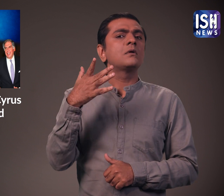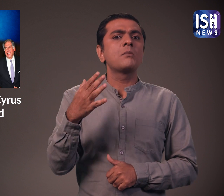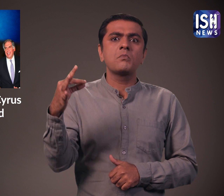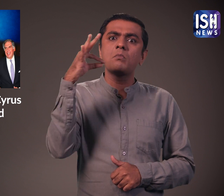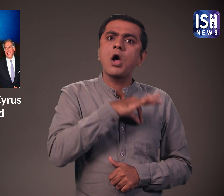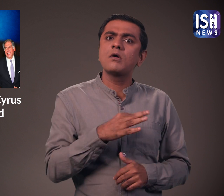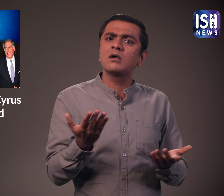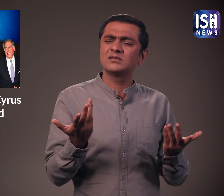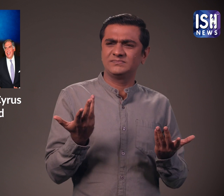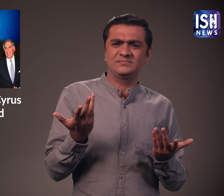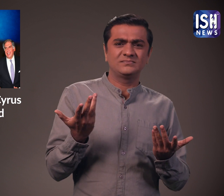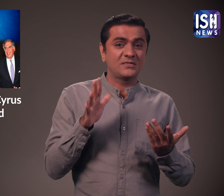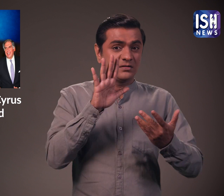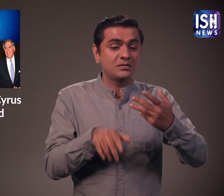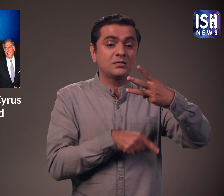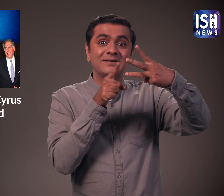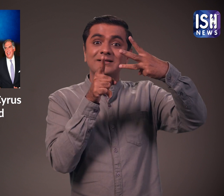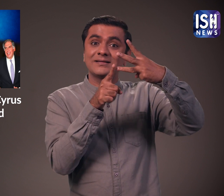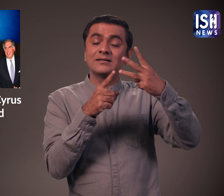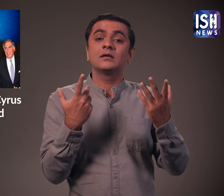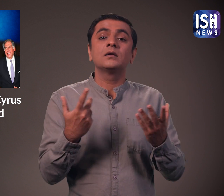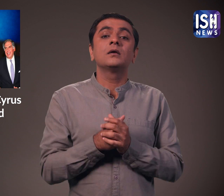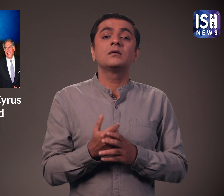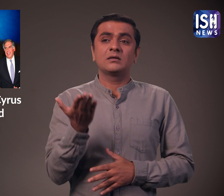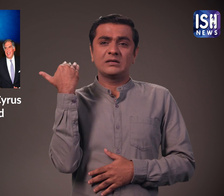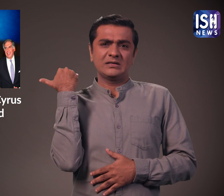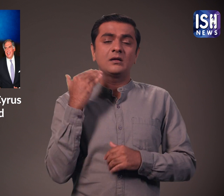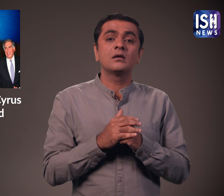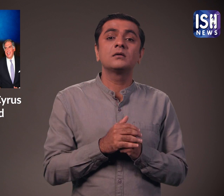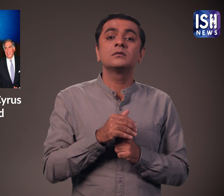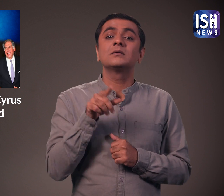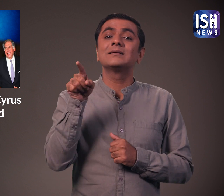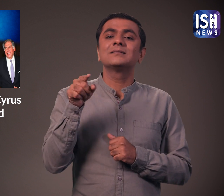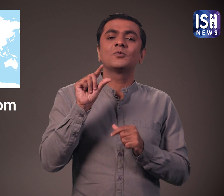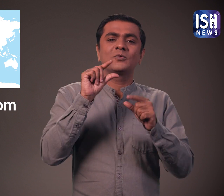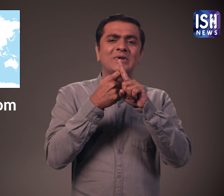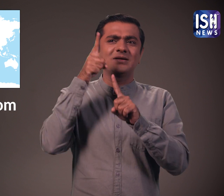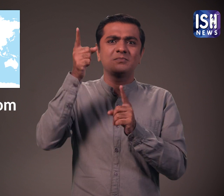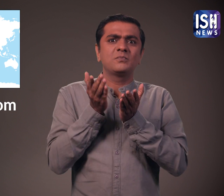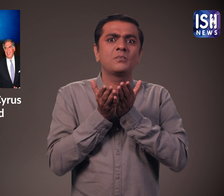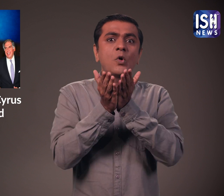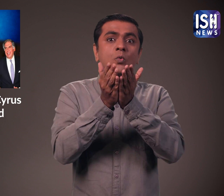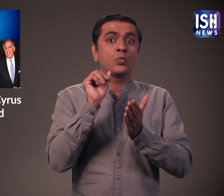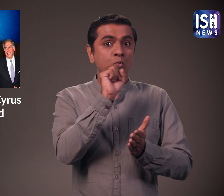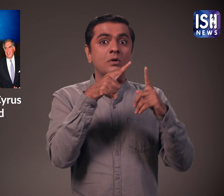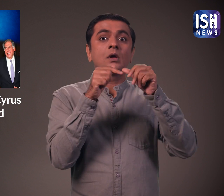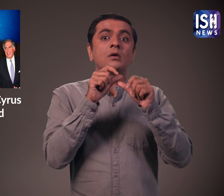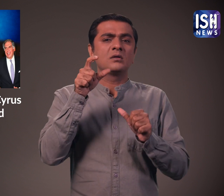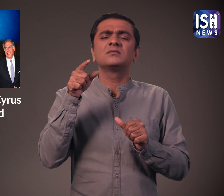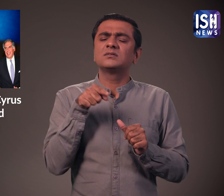नहीं प्रथा में नहीं होता था। अजीब बात है कि मिस्त्री बिटन में टाटा के कुछ बंदरगाओं को